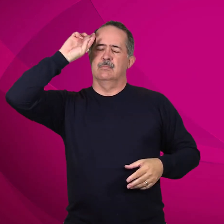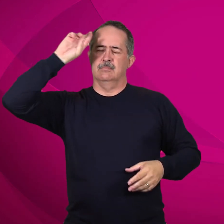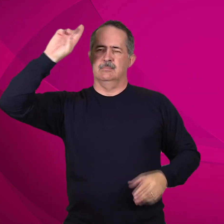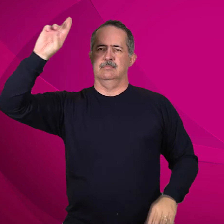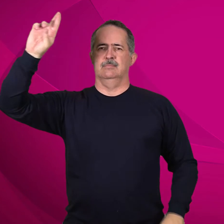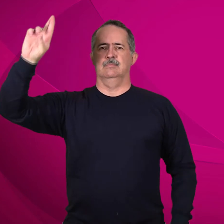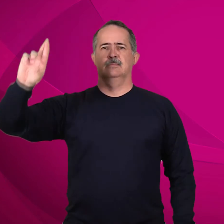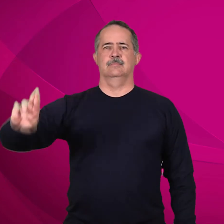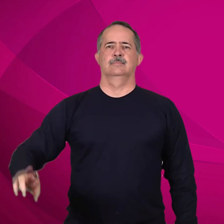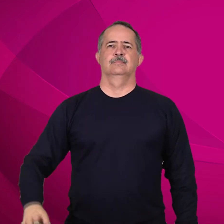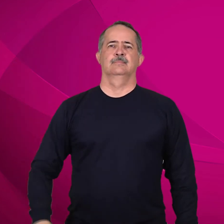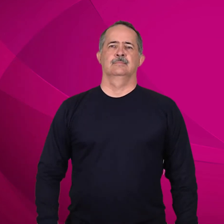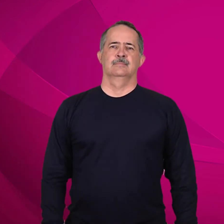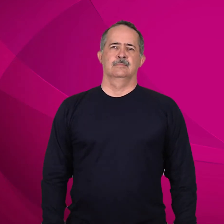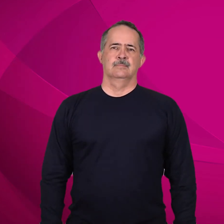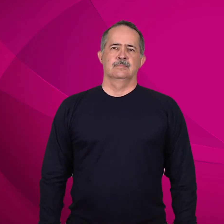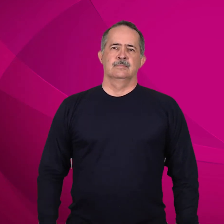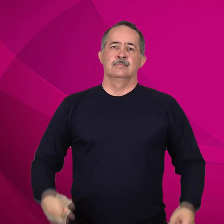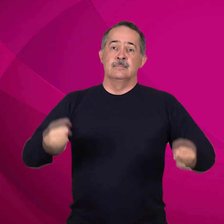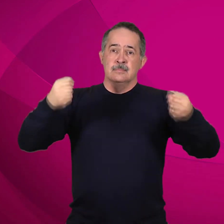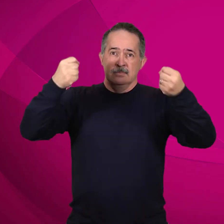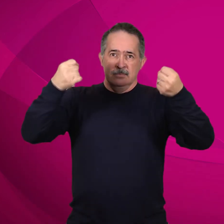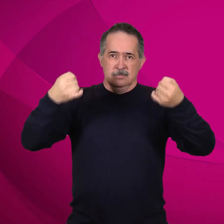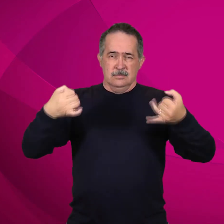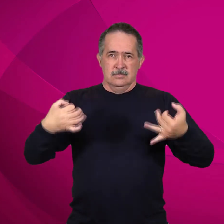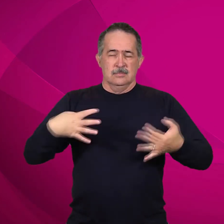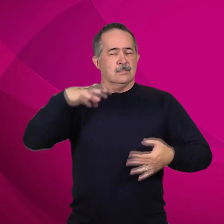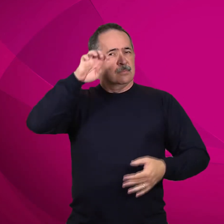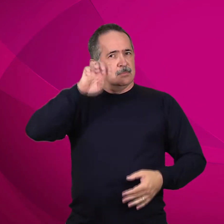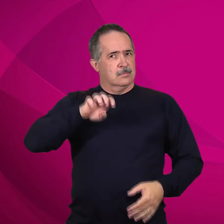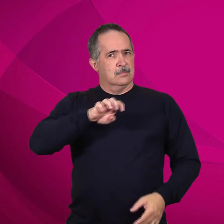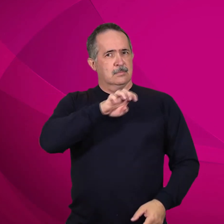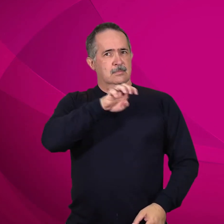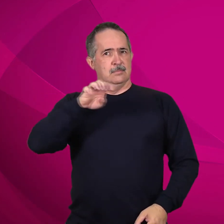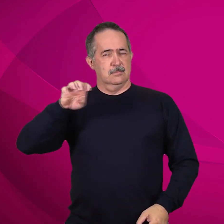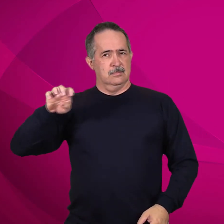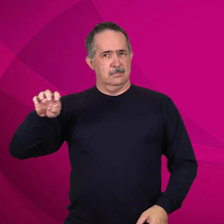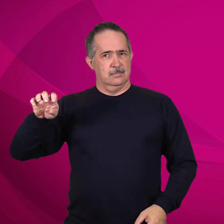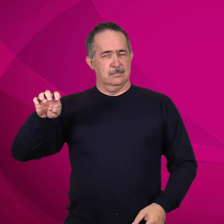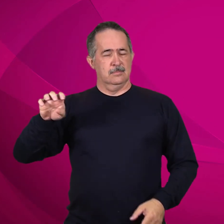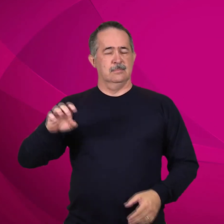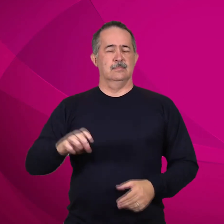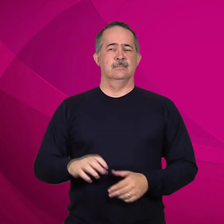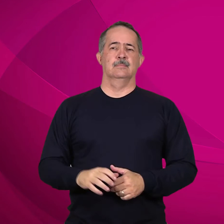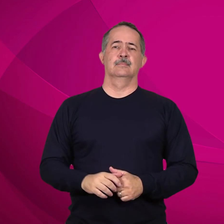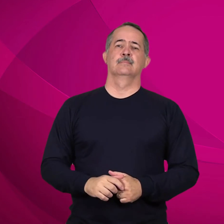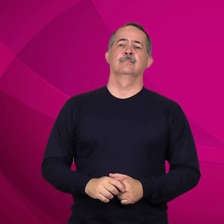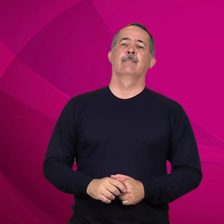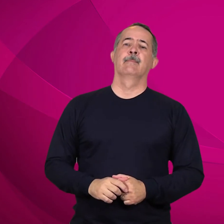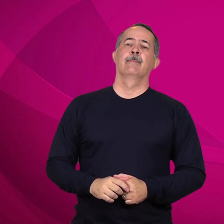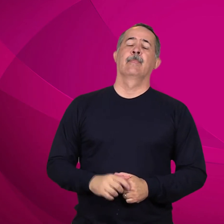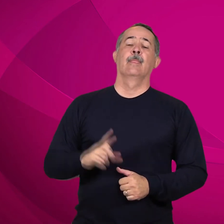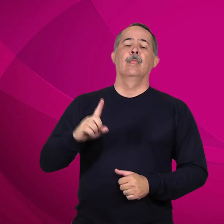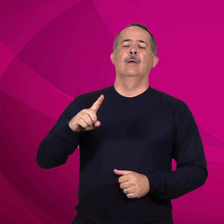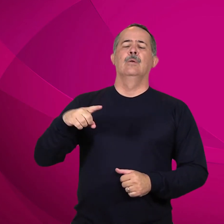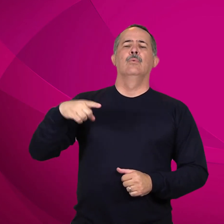deste domingo Depois de um tempo de preparação, Jesus inicia a sua